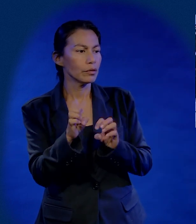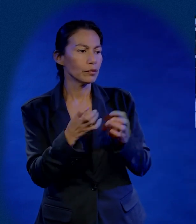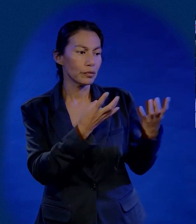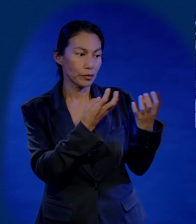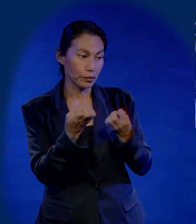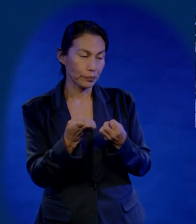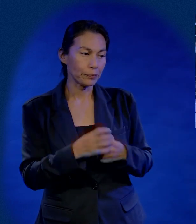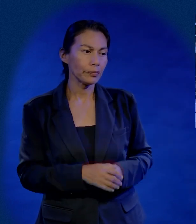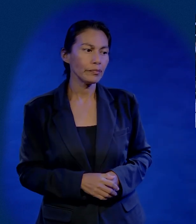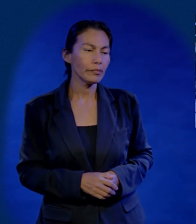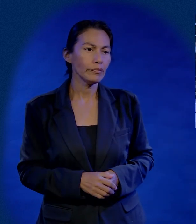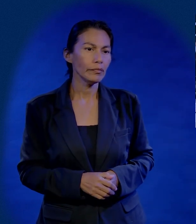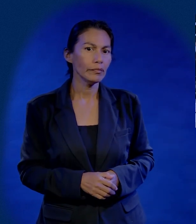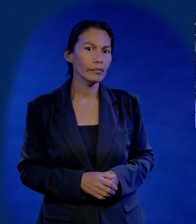Cuatro mil novecientos pesos, señora.